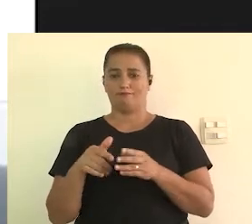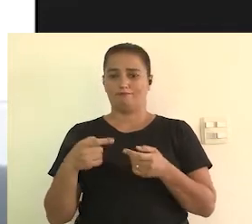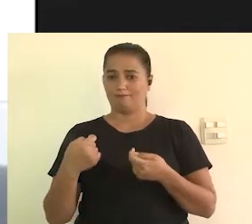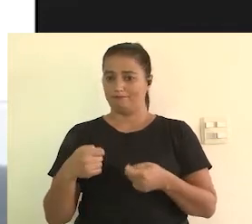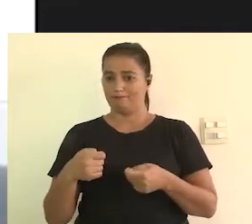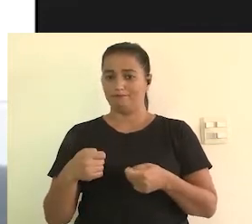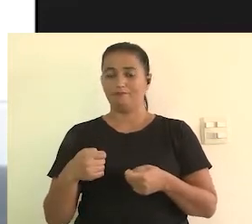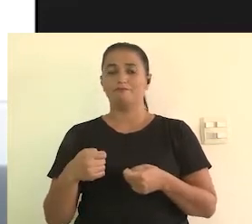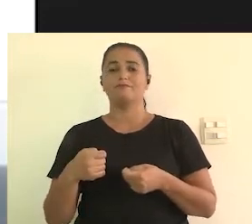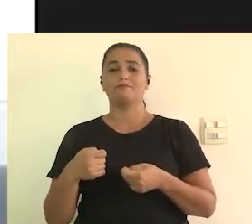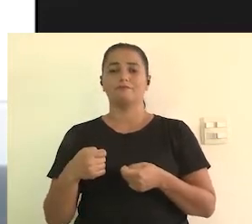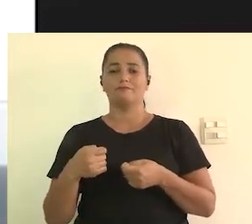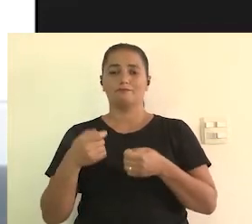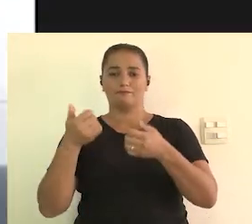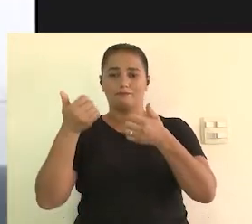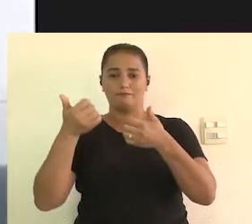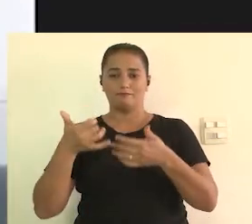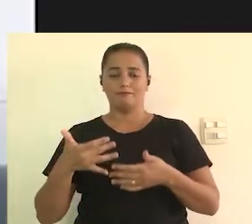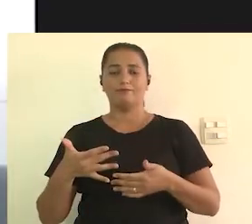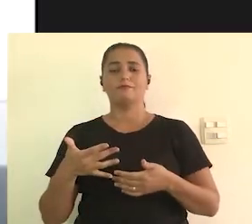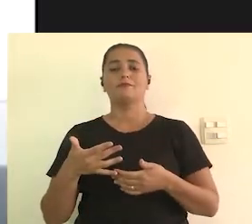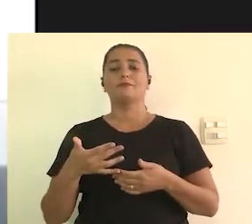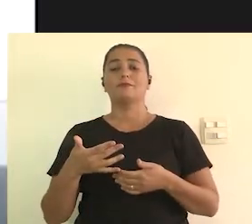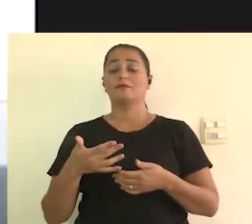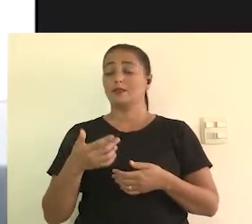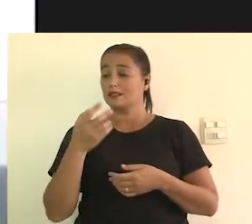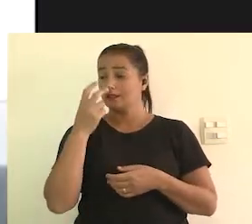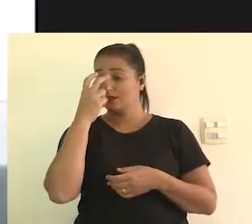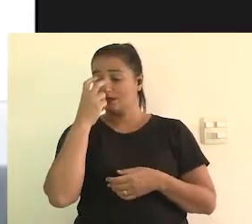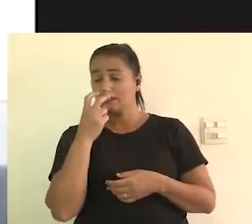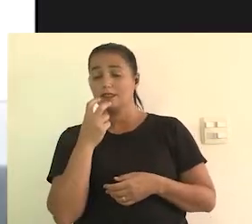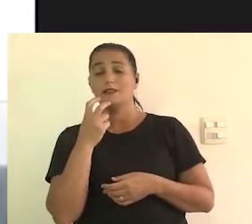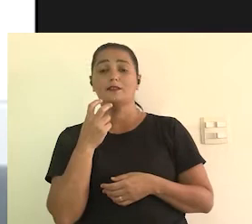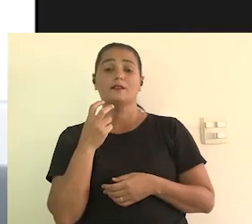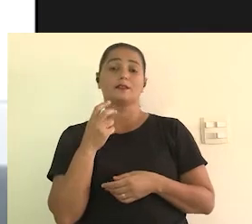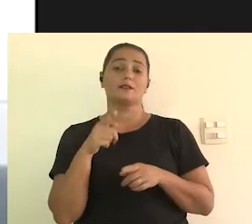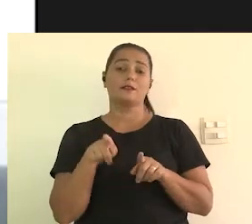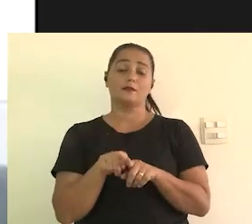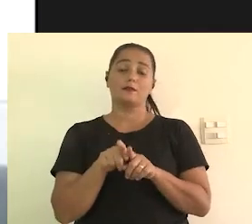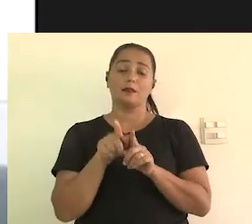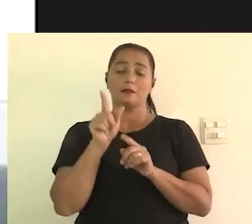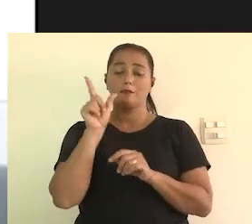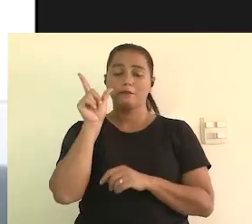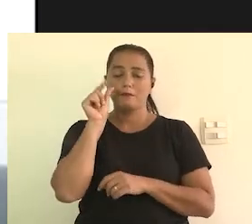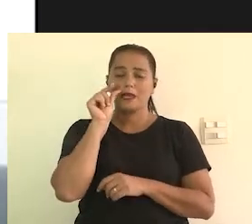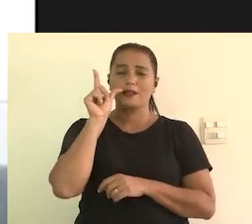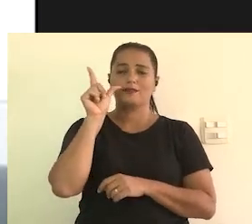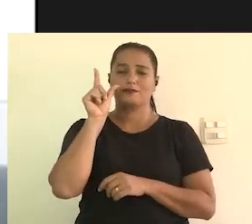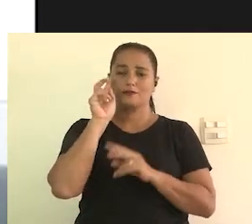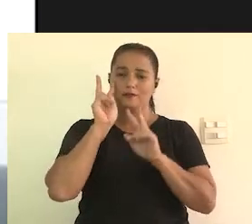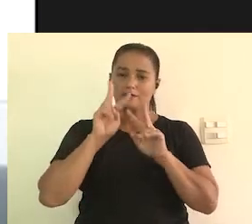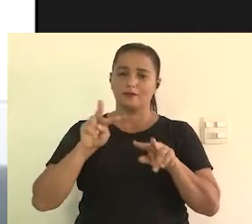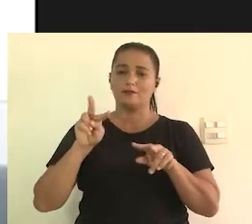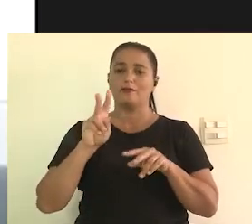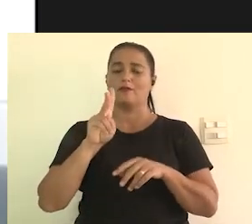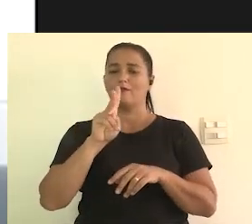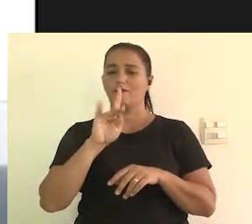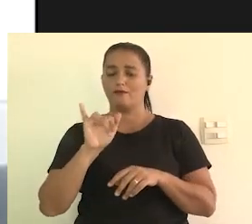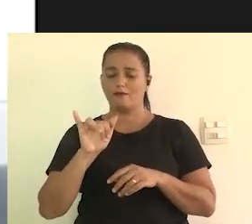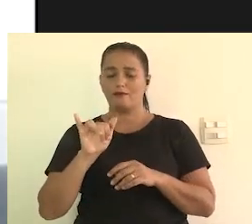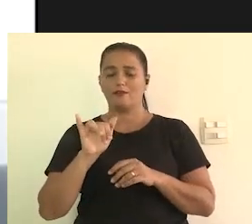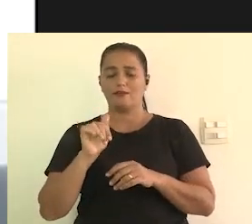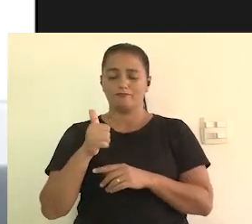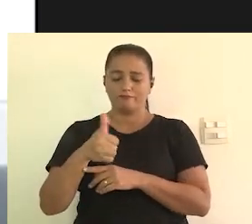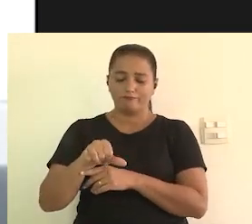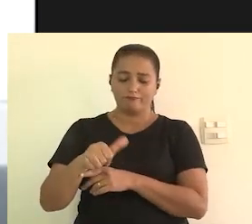então esse consultor, ele necessariamente deve ter deficiência visual, tanto